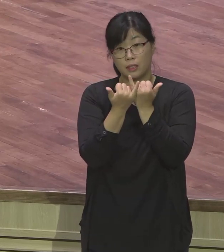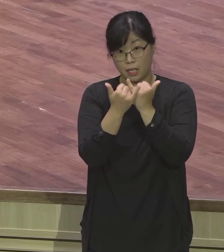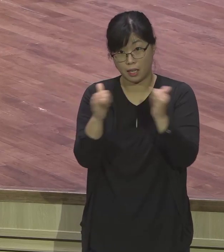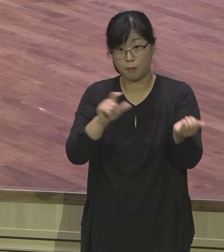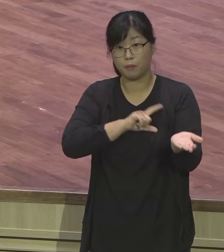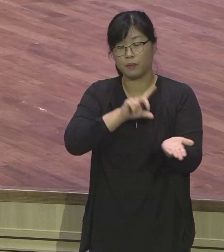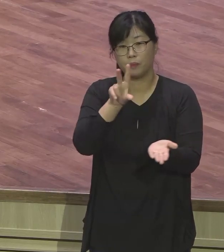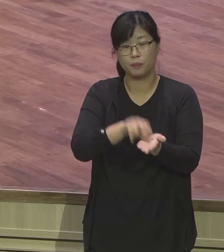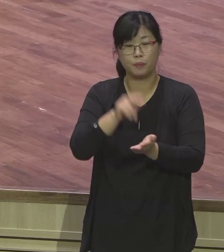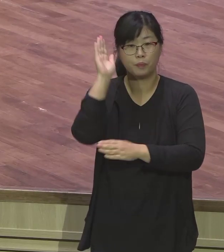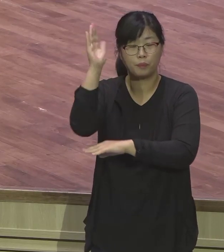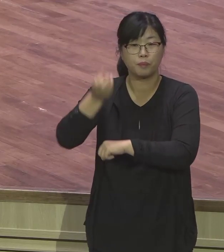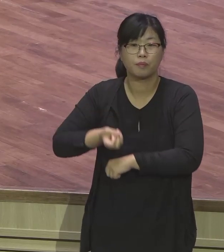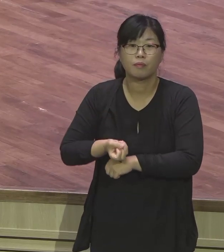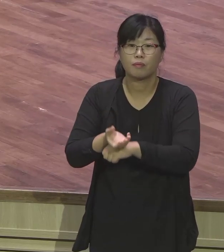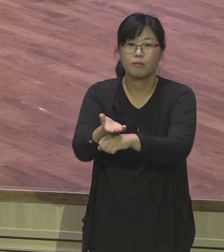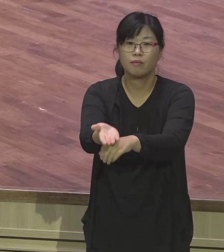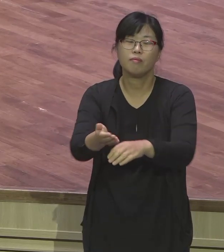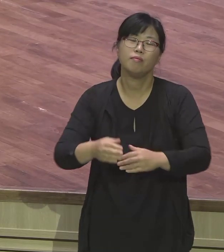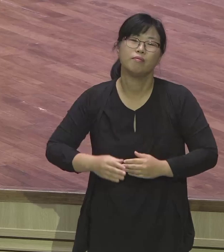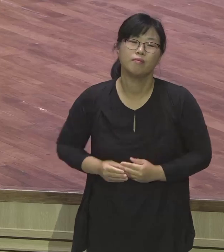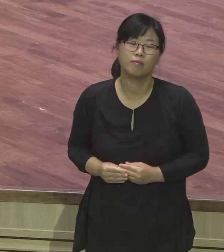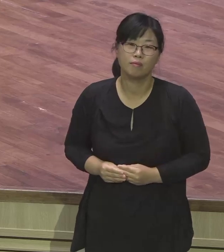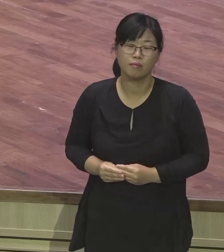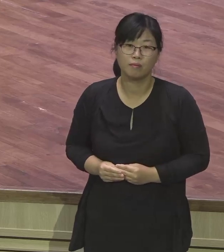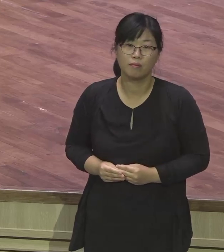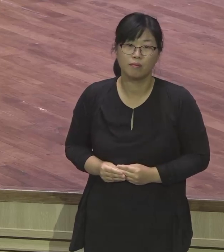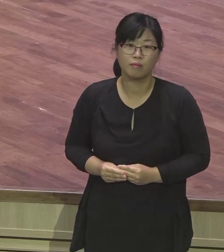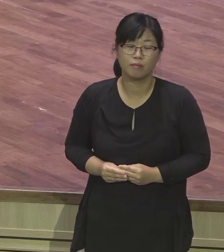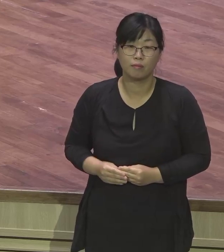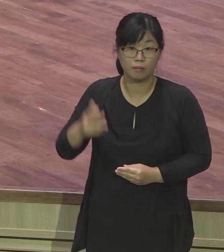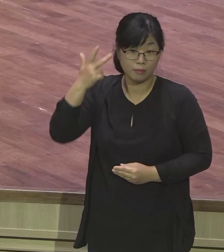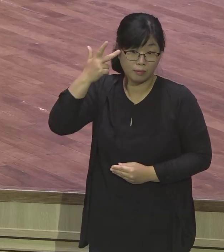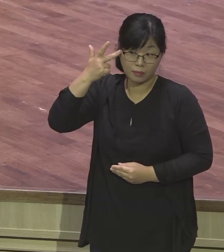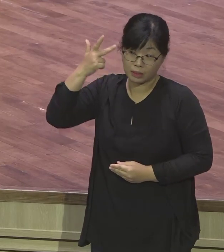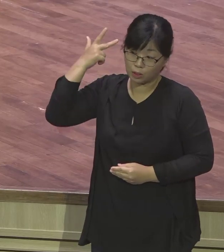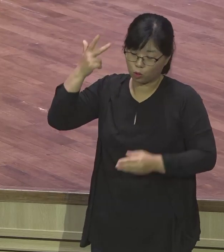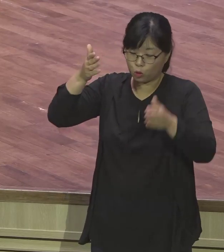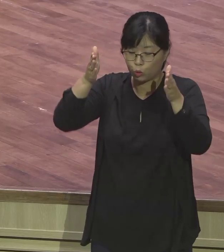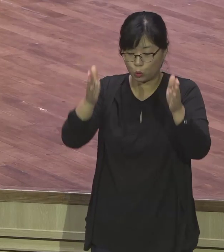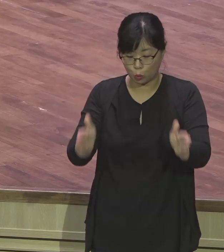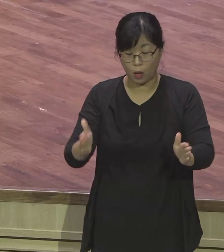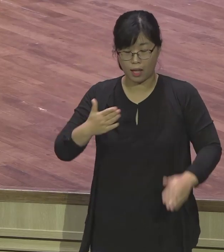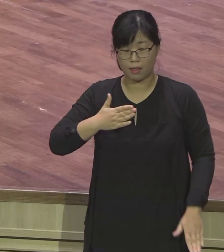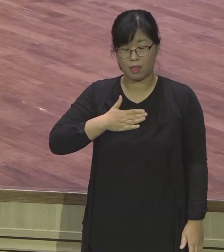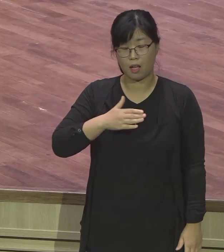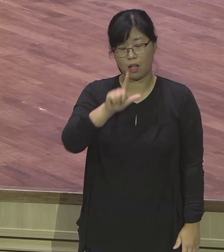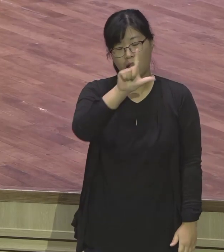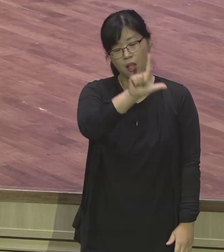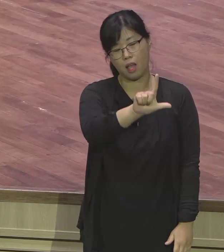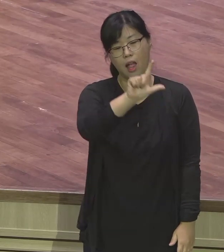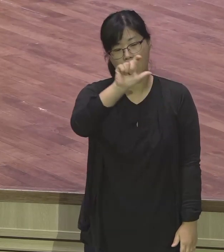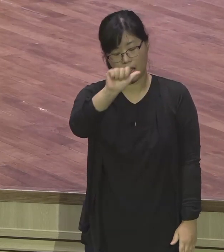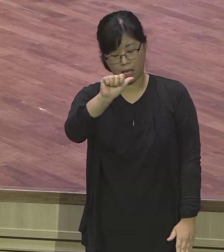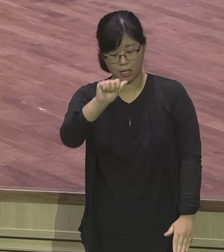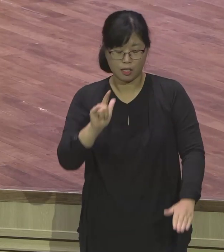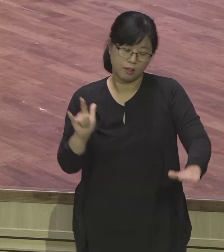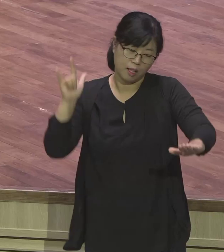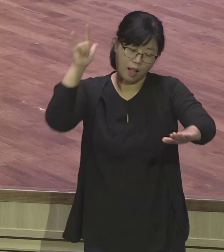말씀을 드립니다. 지난 주간에는 LA에서 RU총장특강과